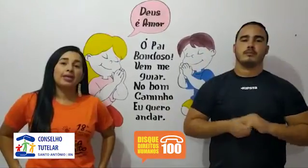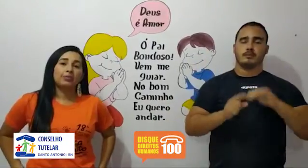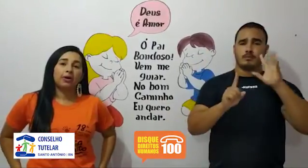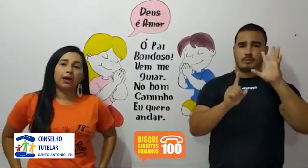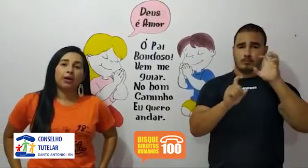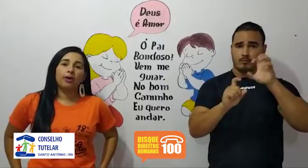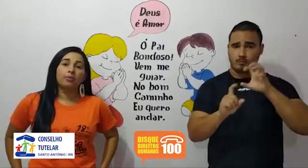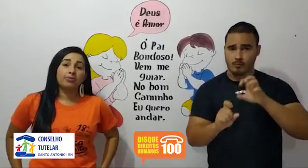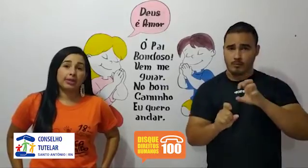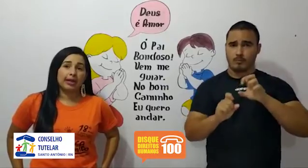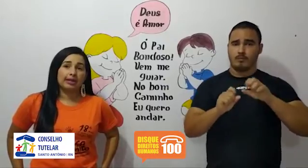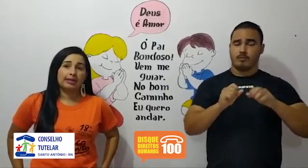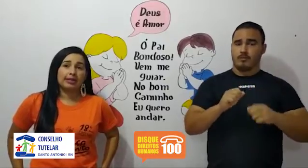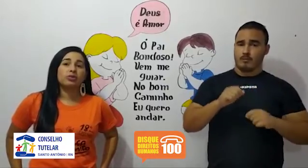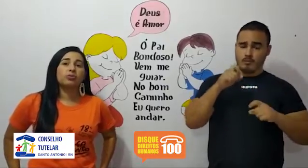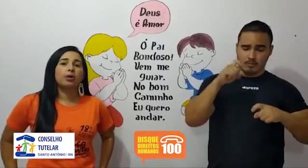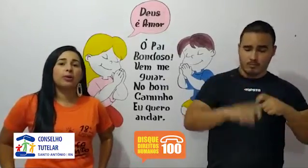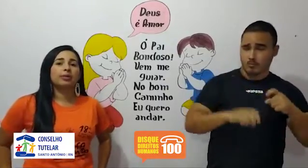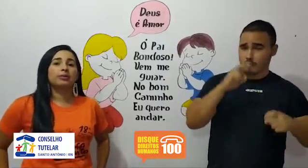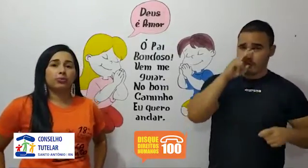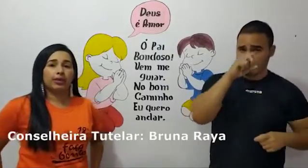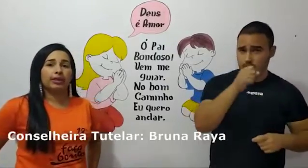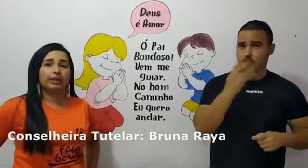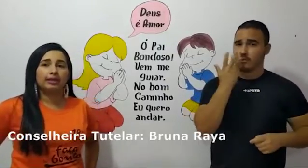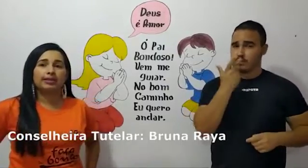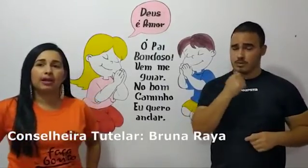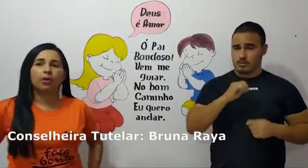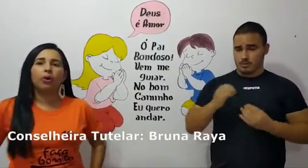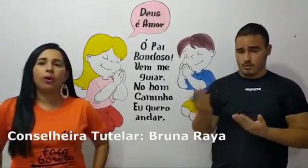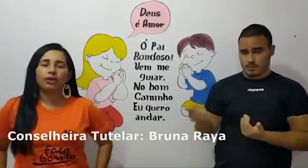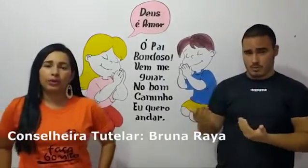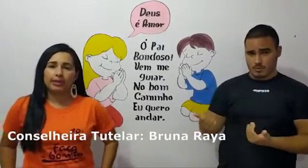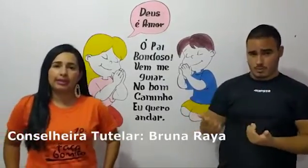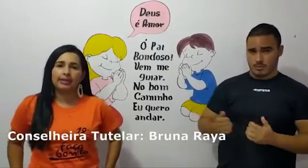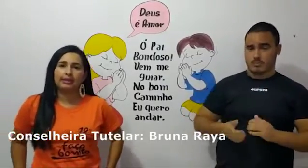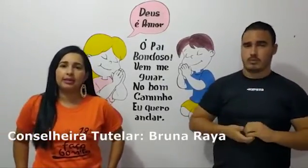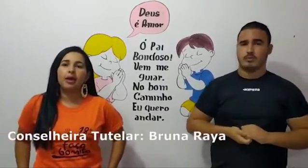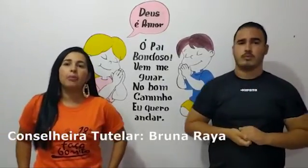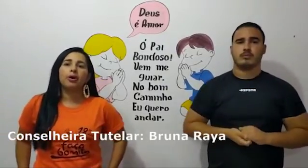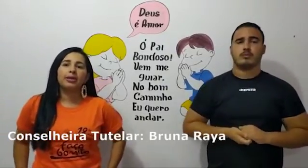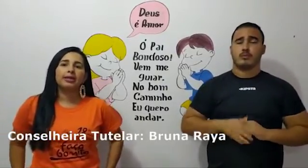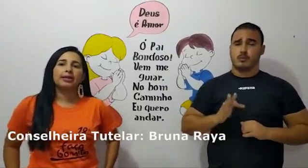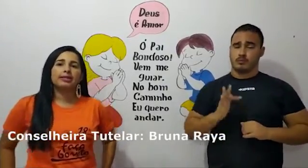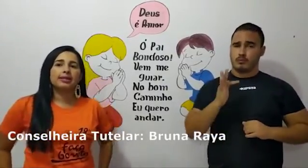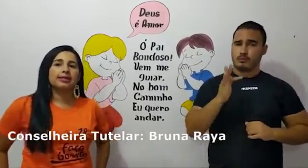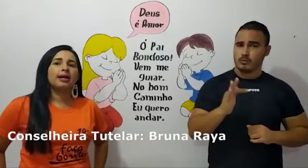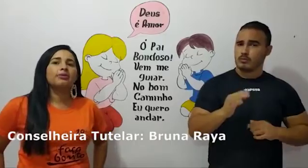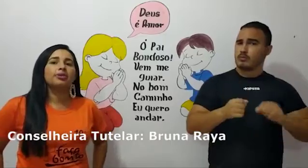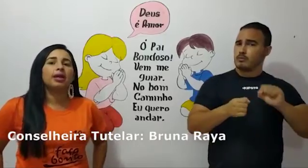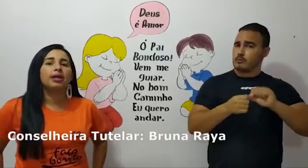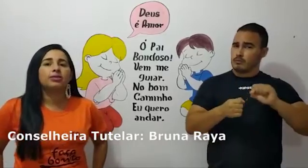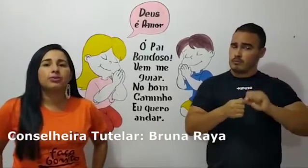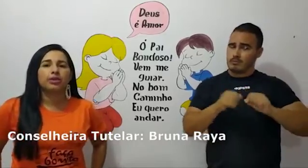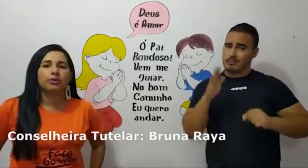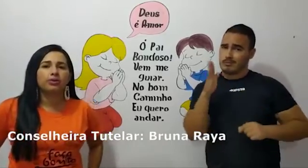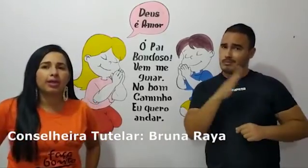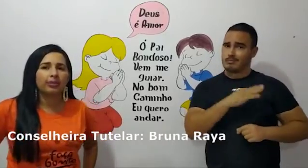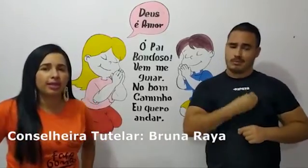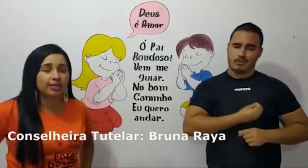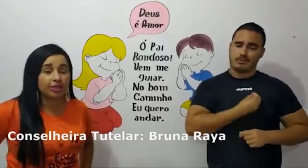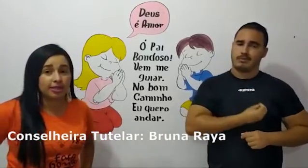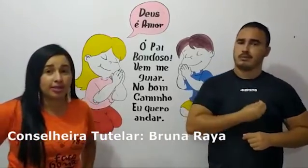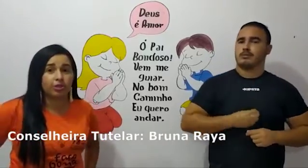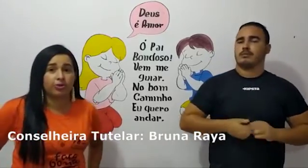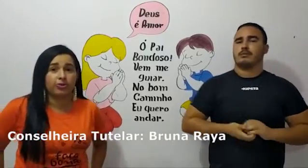Explorar ou abusar sexualmente uma criança ou adolescente pode trazer sérios riscos e